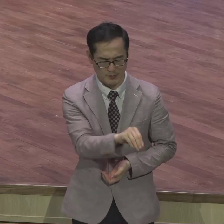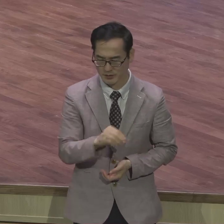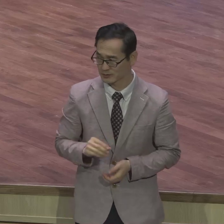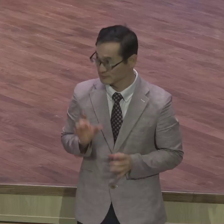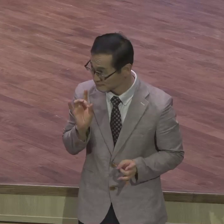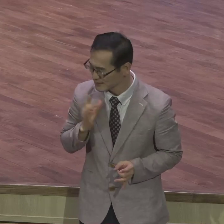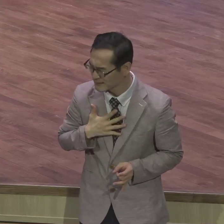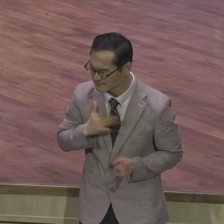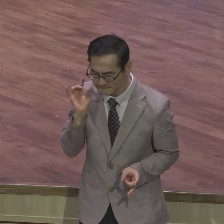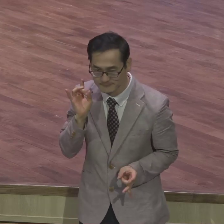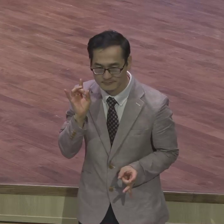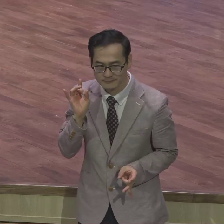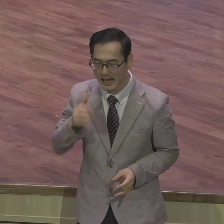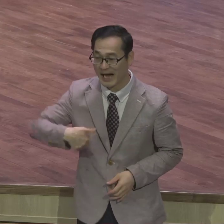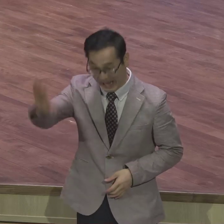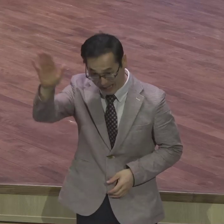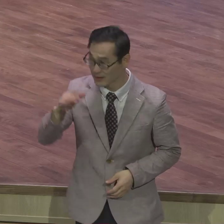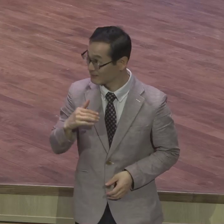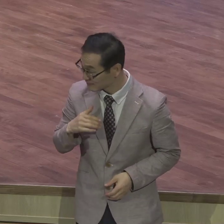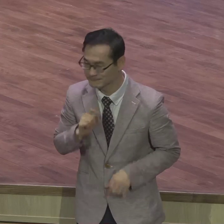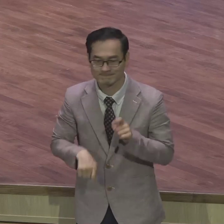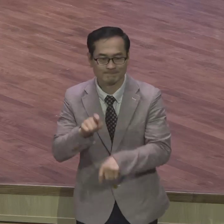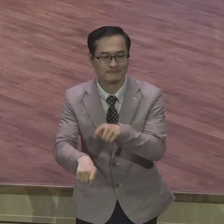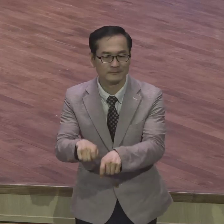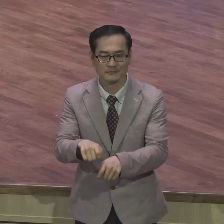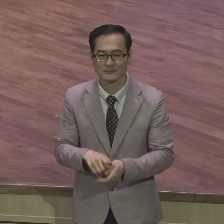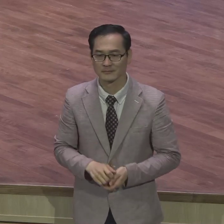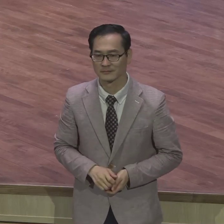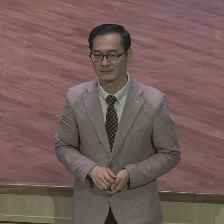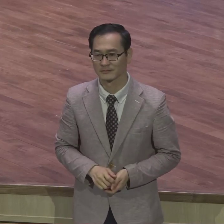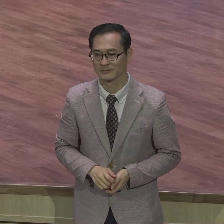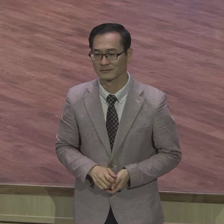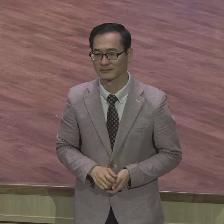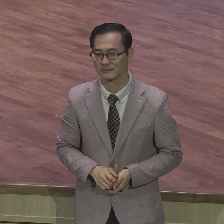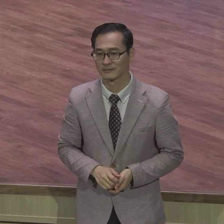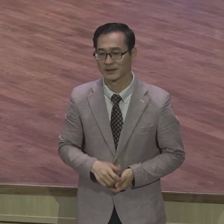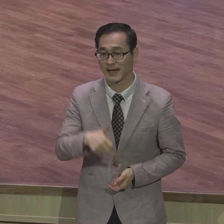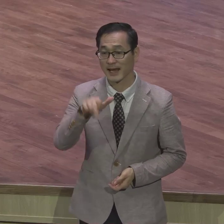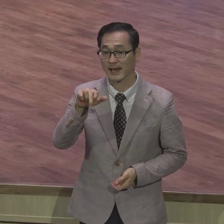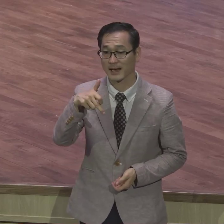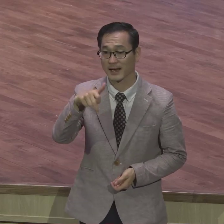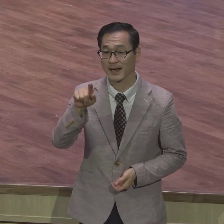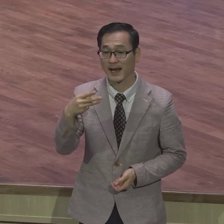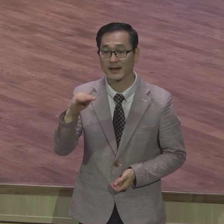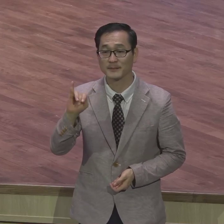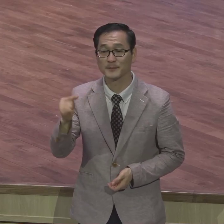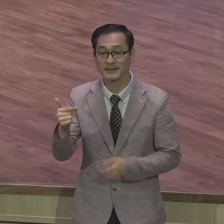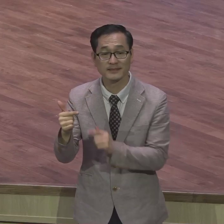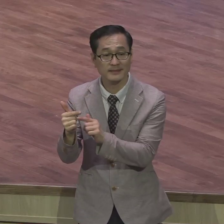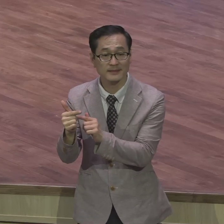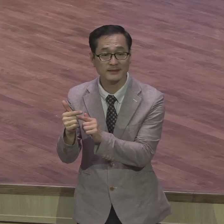이것이 칼비는의 성경 해석 원리예요 성경 해석 원리예요 하나님